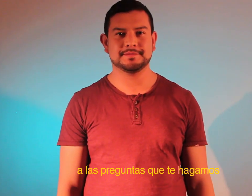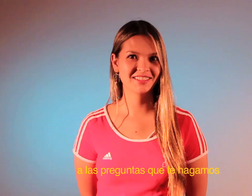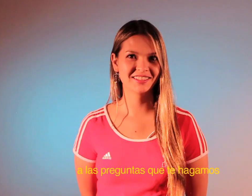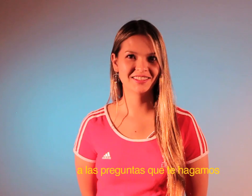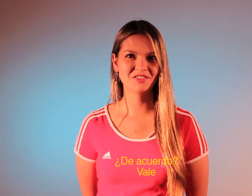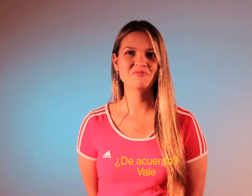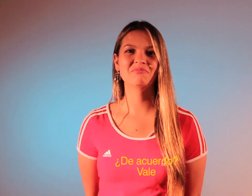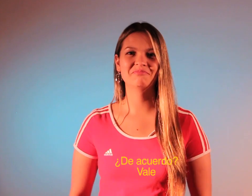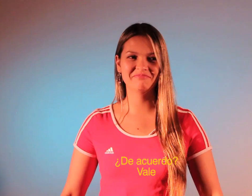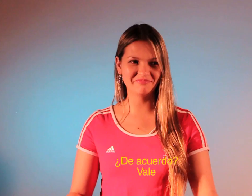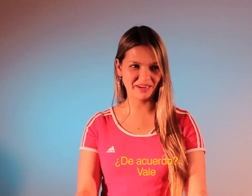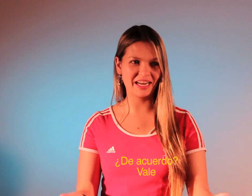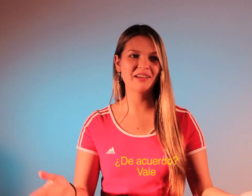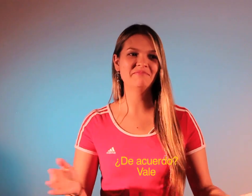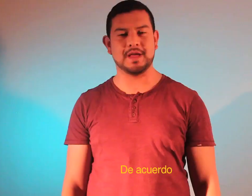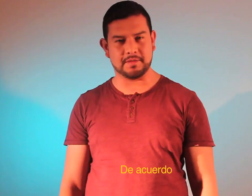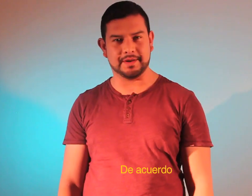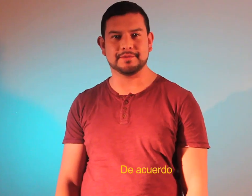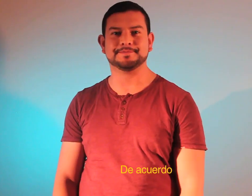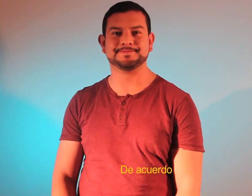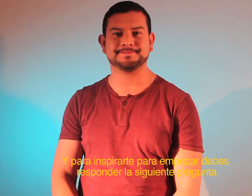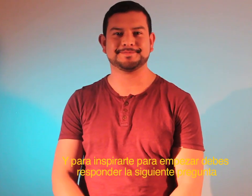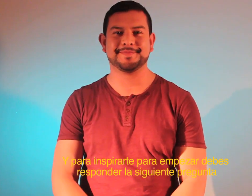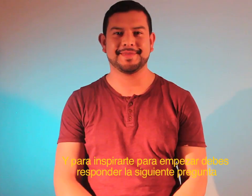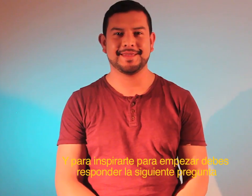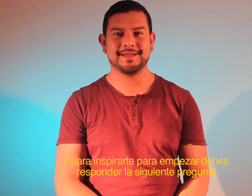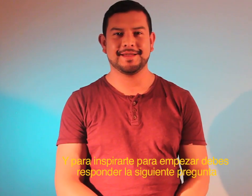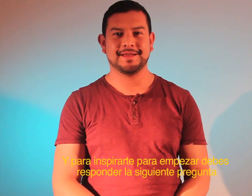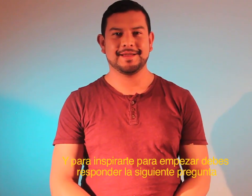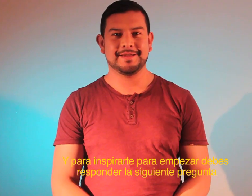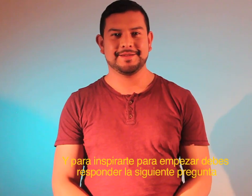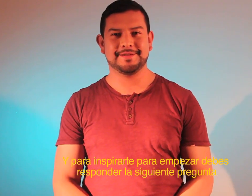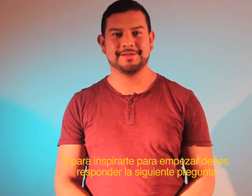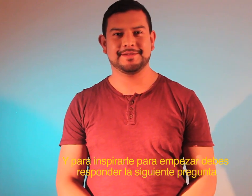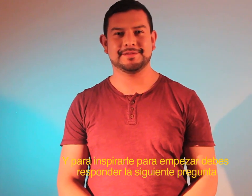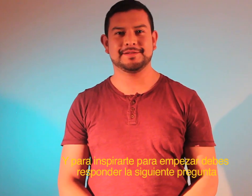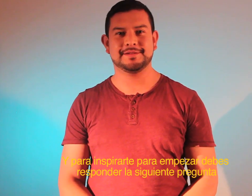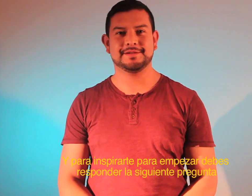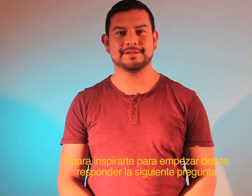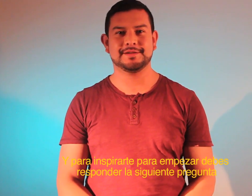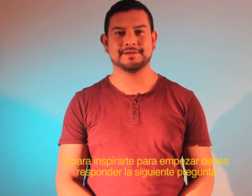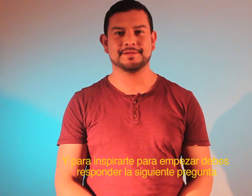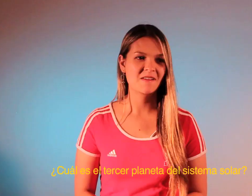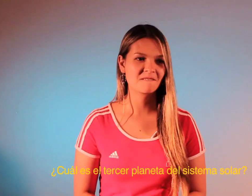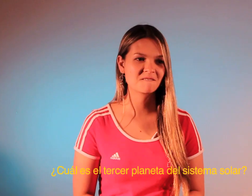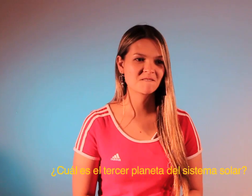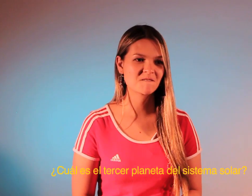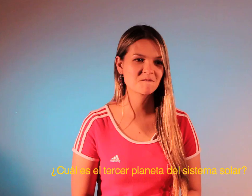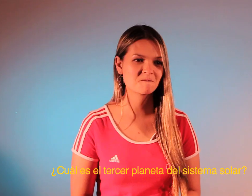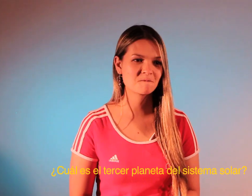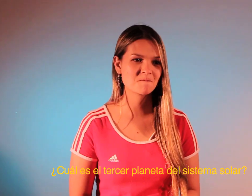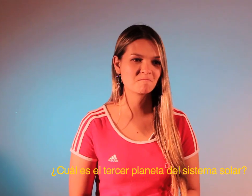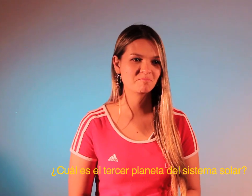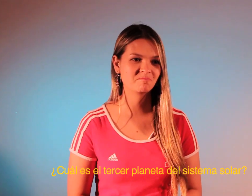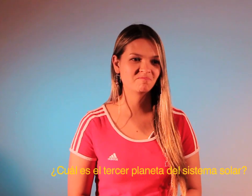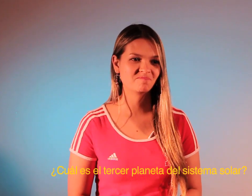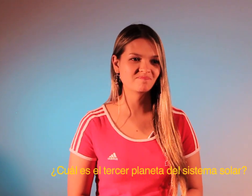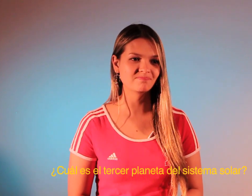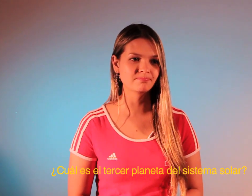hagamos. ¿De acuerdo? De acuerdo. Y para inspirarte para empezar debes responder la siguiente pregunta. ¿Cuál es el tercer planeta del